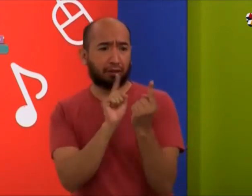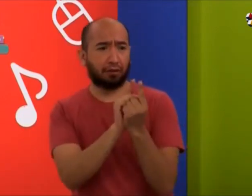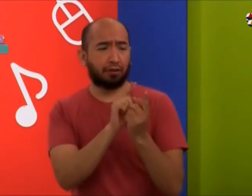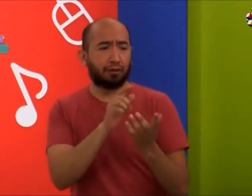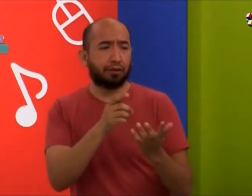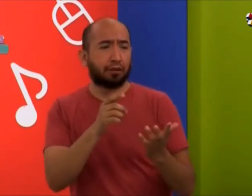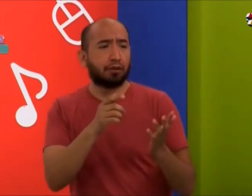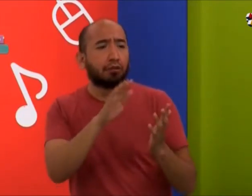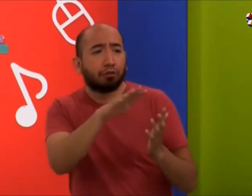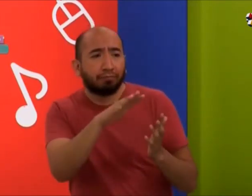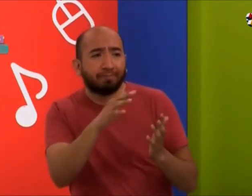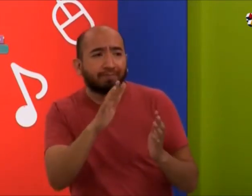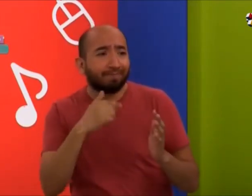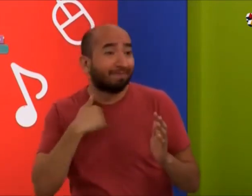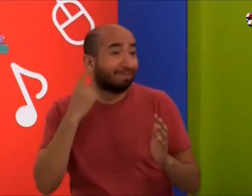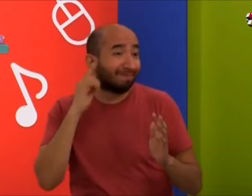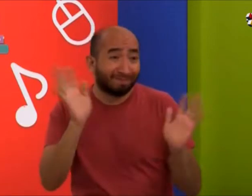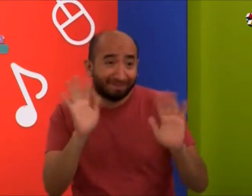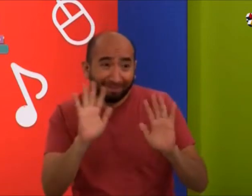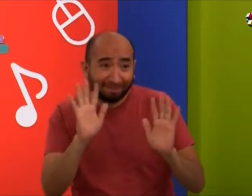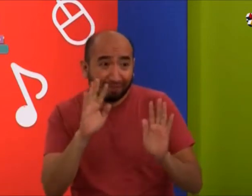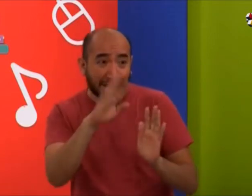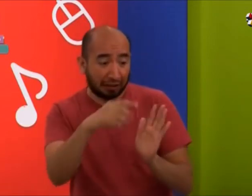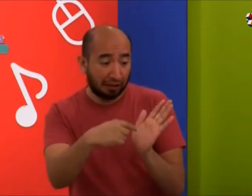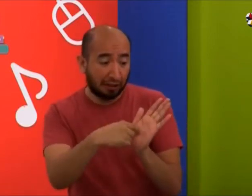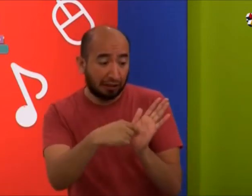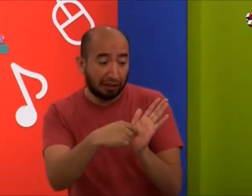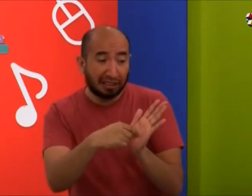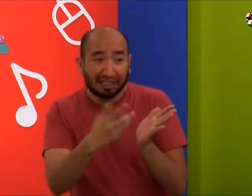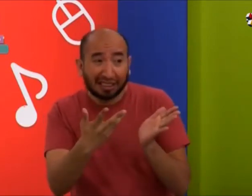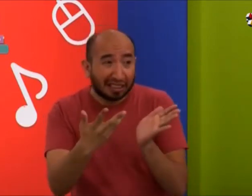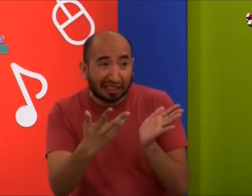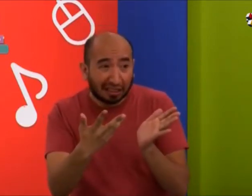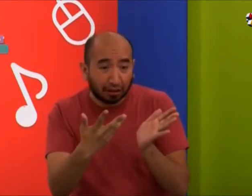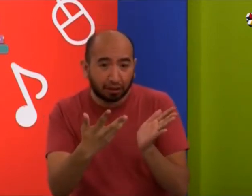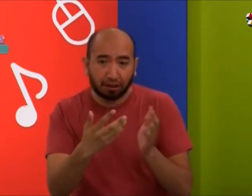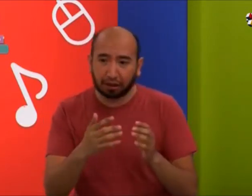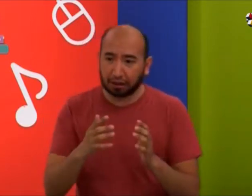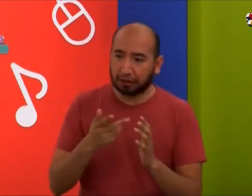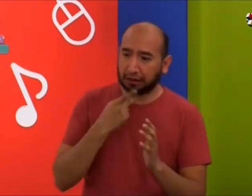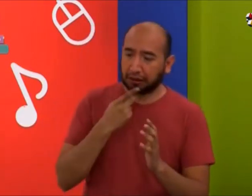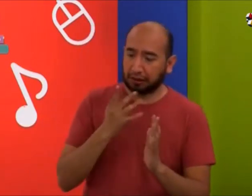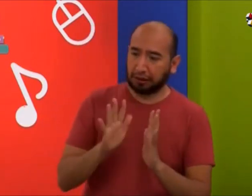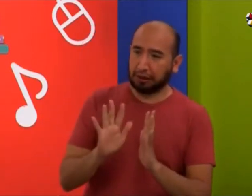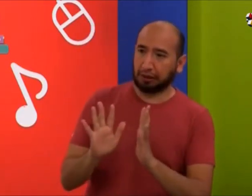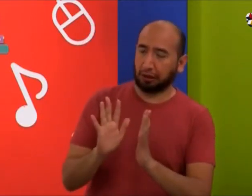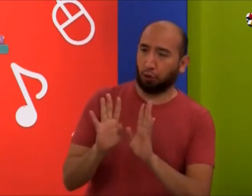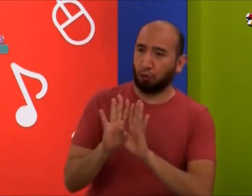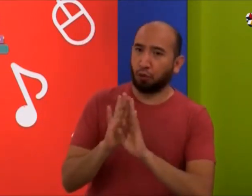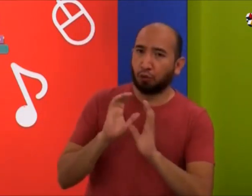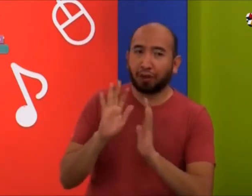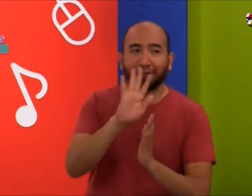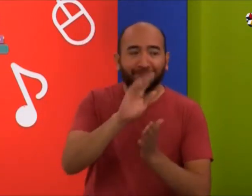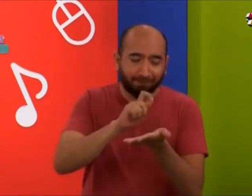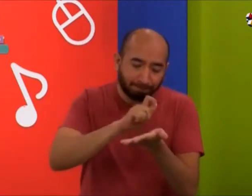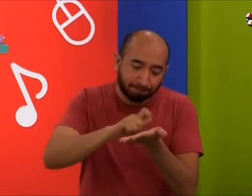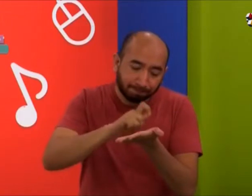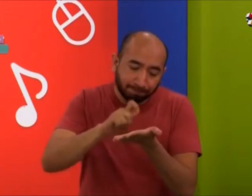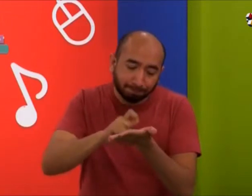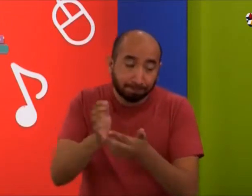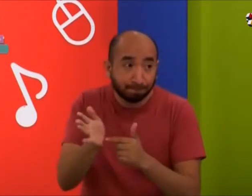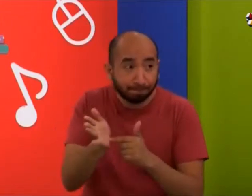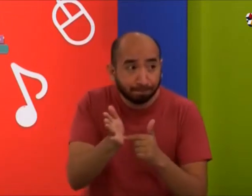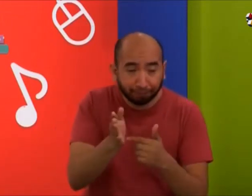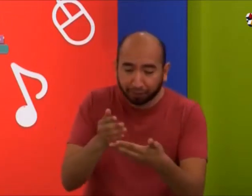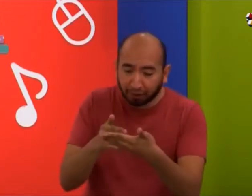a veces podemos intentar cuando nos topamos con alguna persona oyente. Si le mira, yo no escucho, pero el oyente necesita